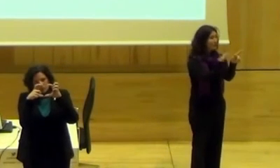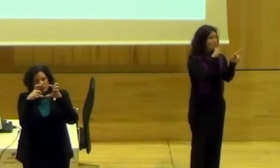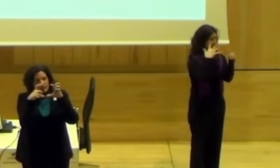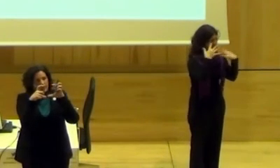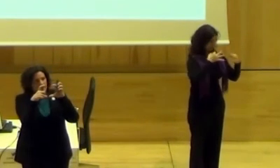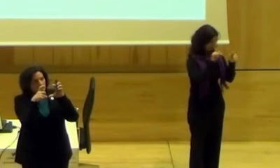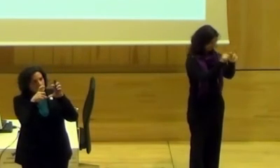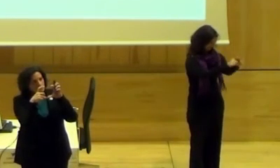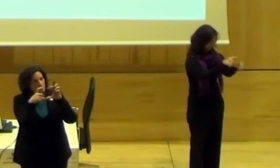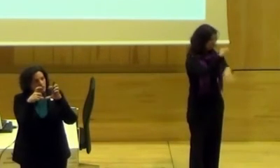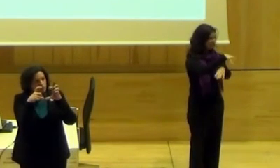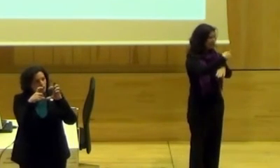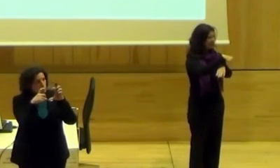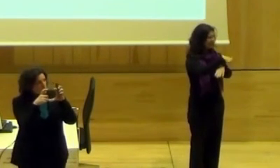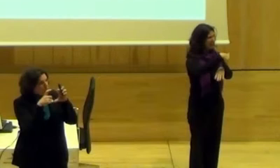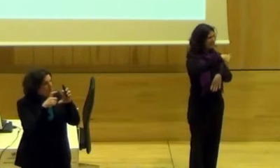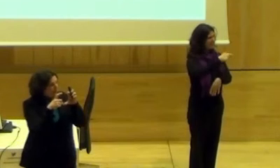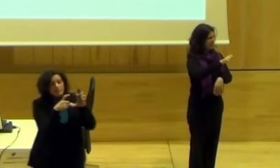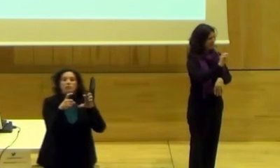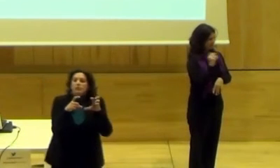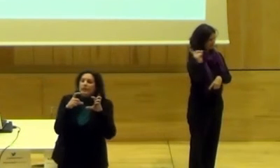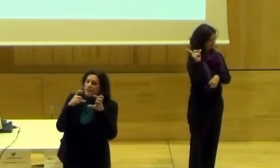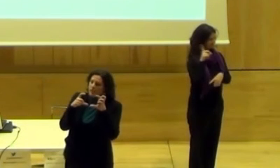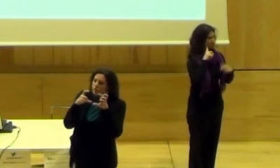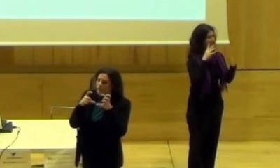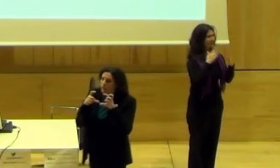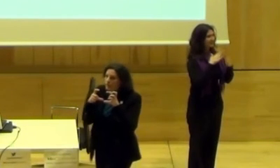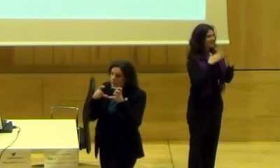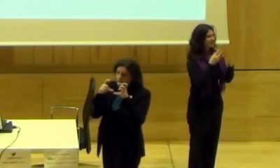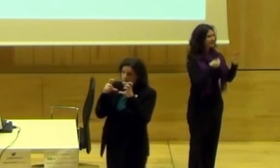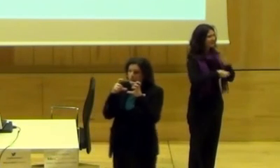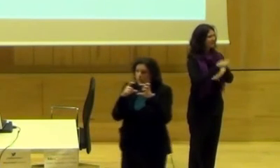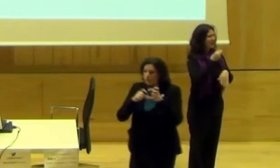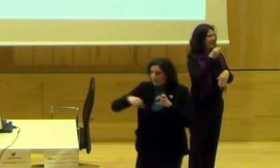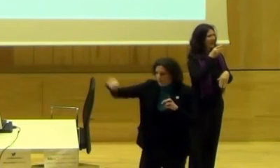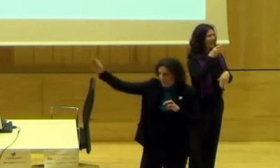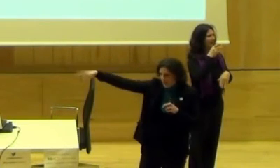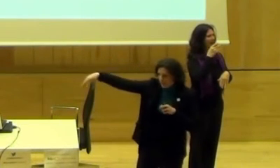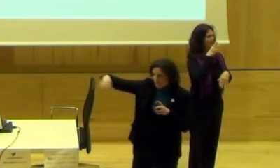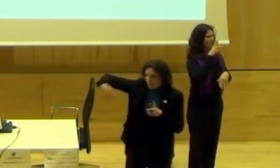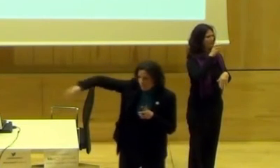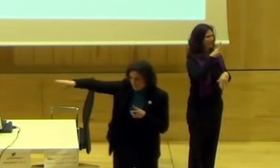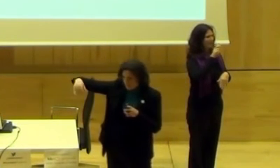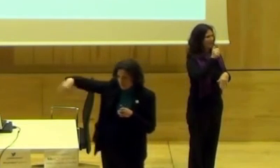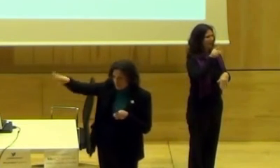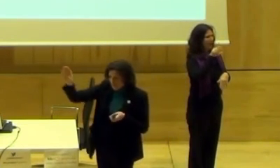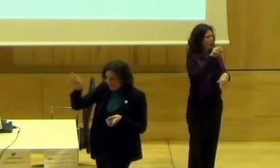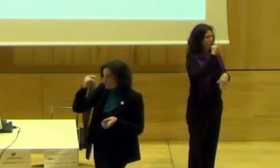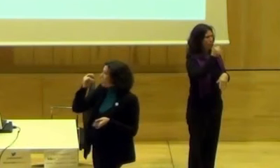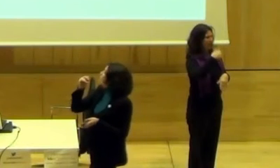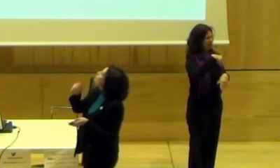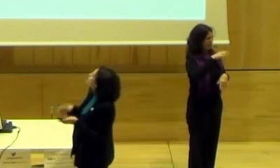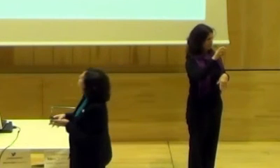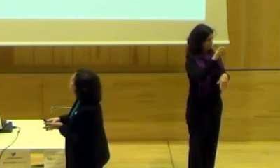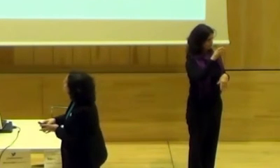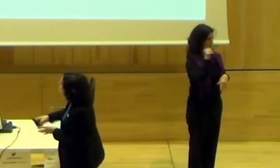es de verdad así, de chiquito. No sale a la calle nada. Hay una conmemoración, que ya no pasa en el día de Riqueta Lozano. Riqueta Lozano, que también tiene una calle, que sale